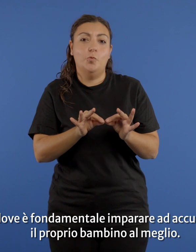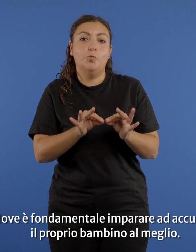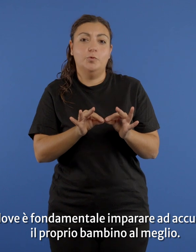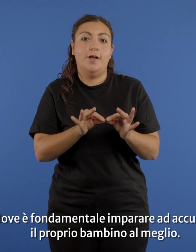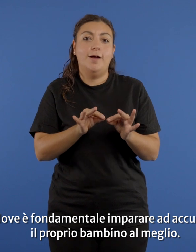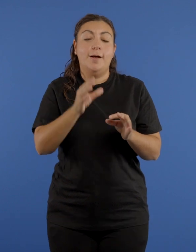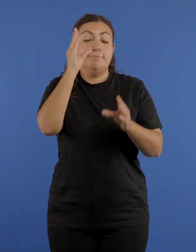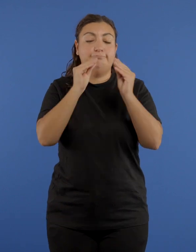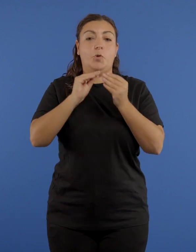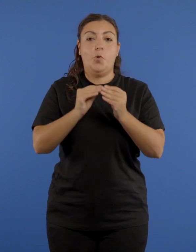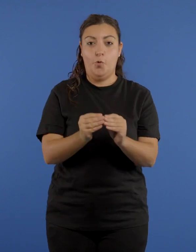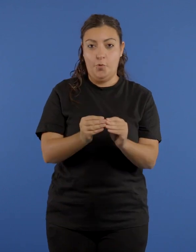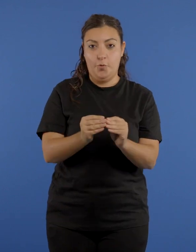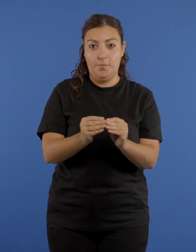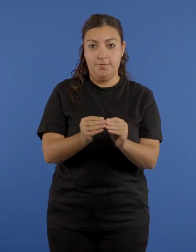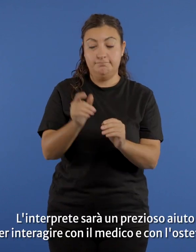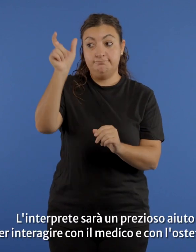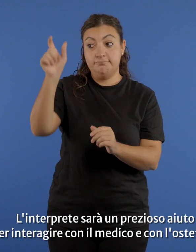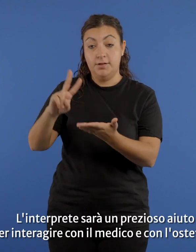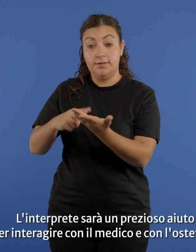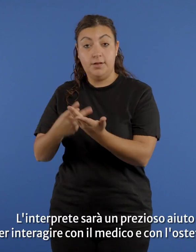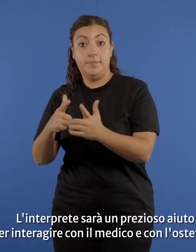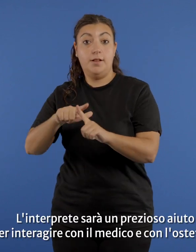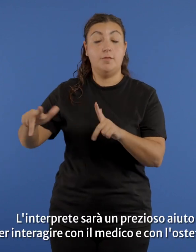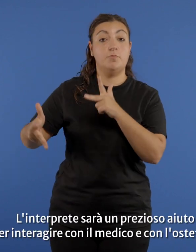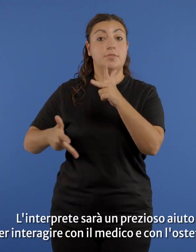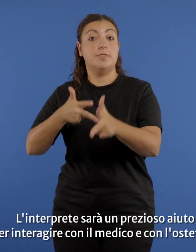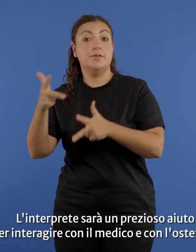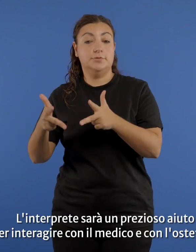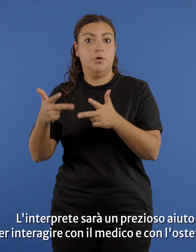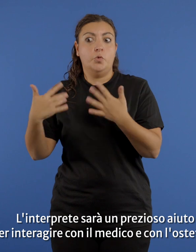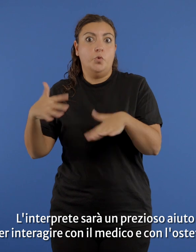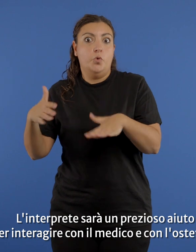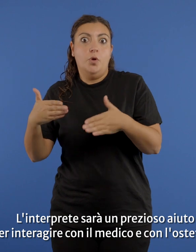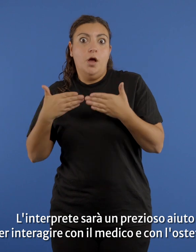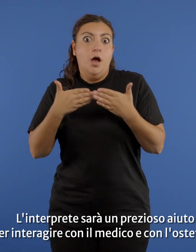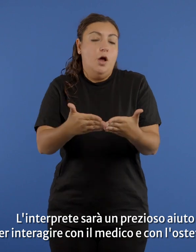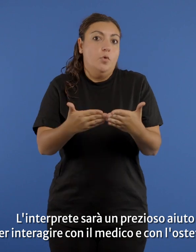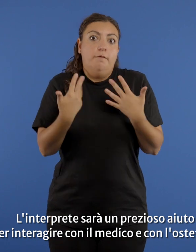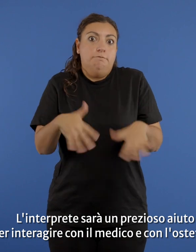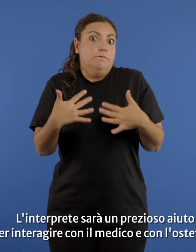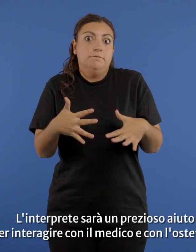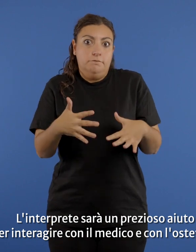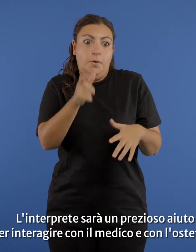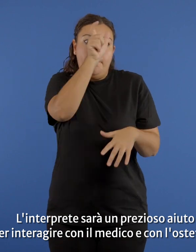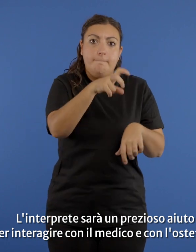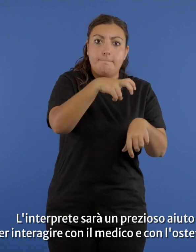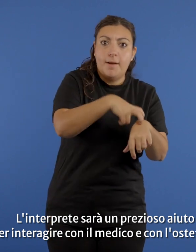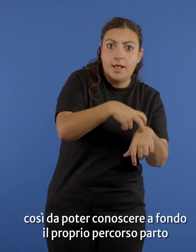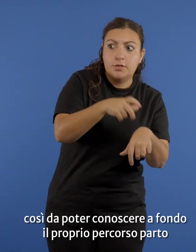al meglio. L'interprete sarà un prezioso aiuto per interagire con il medico e con l'ostetrica, così